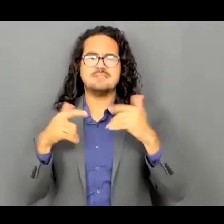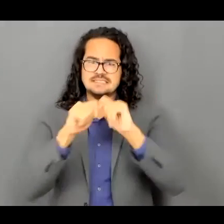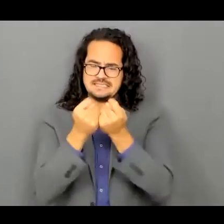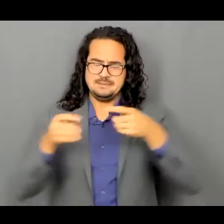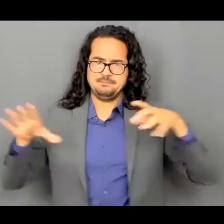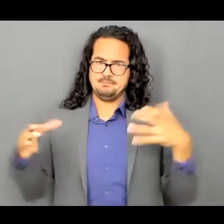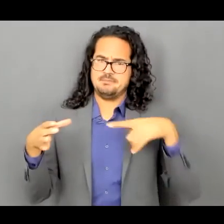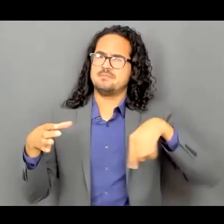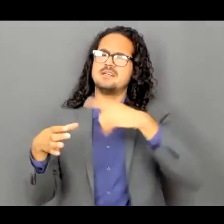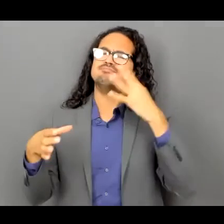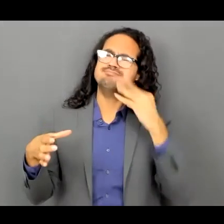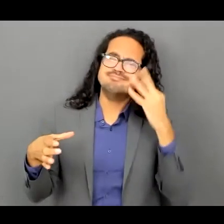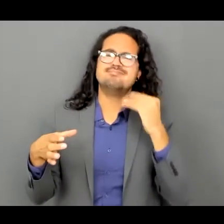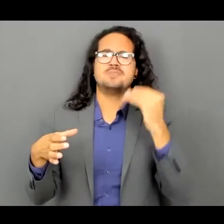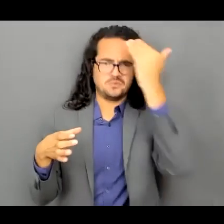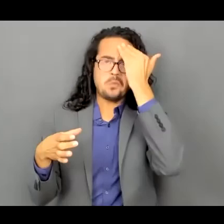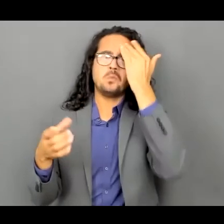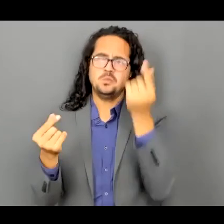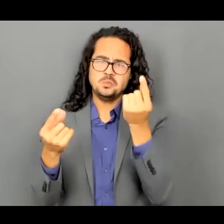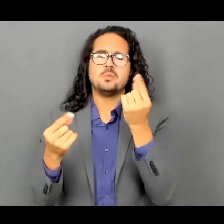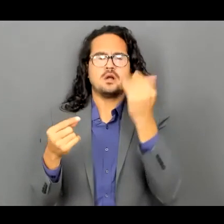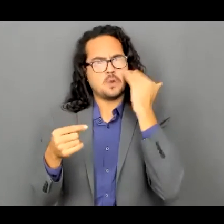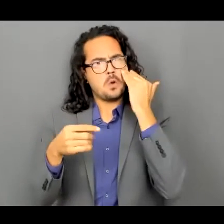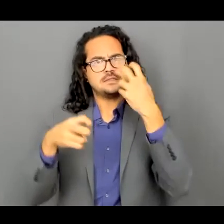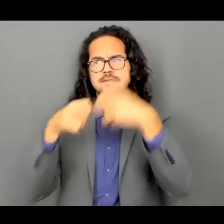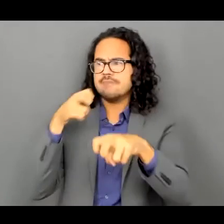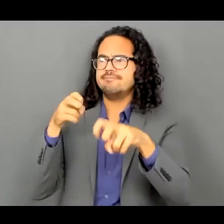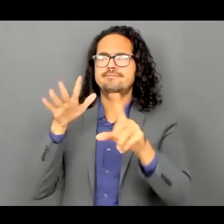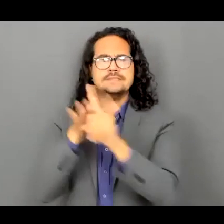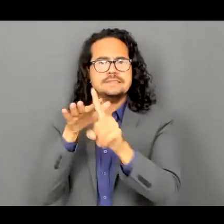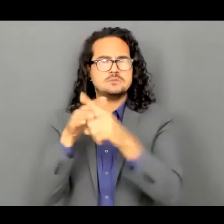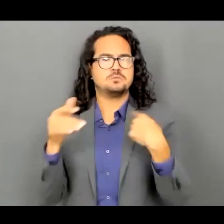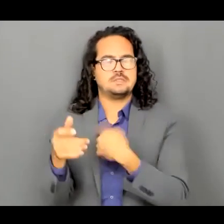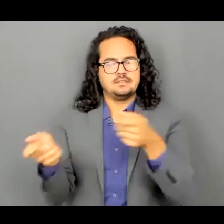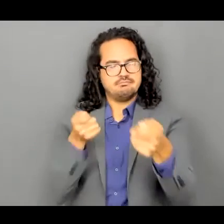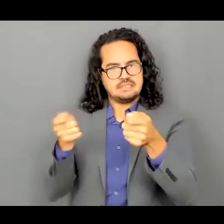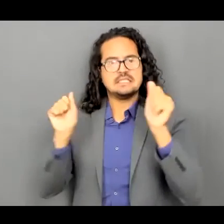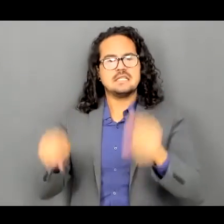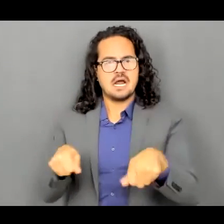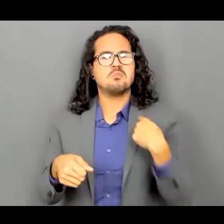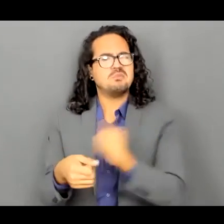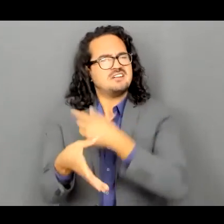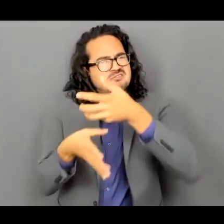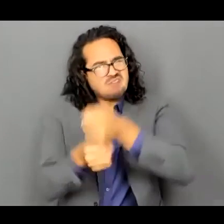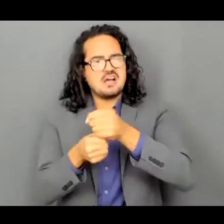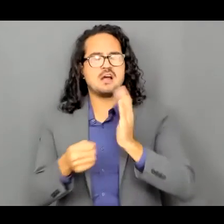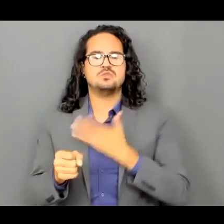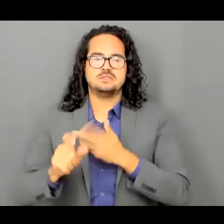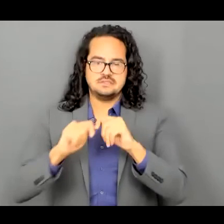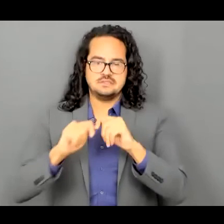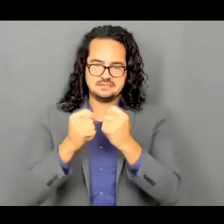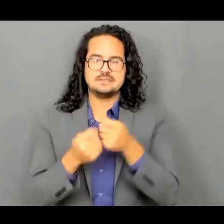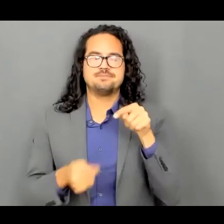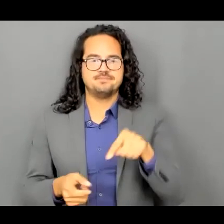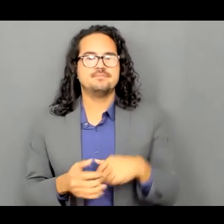muy bueno que tiene mucha experiencia con incendios muy complejos y tenemos fe en ellos vamos